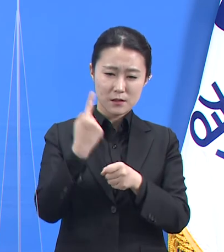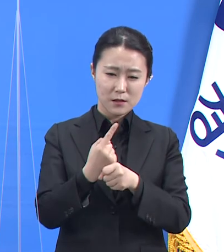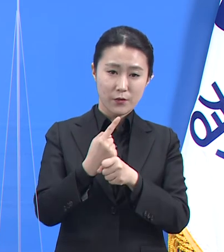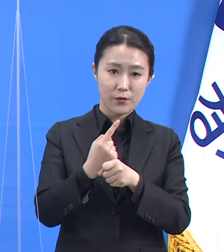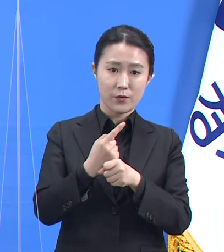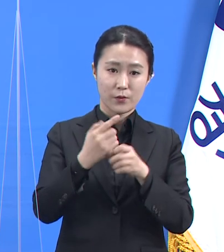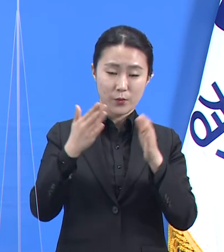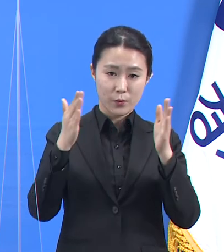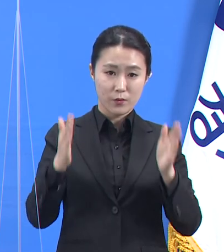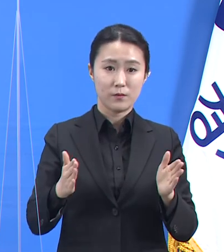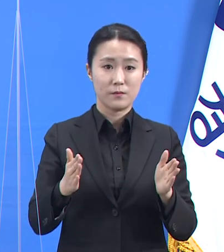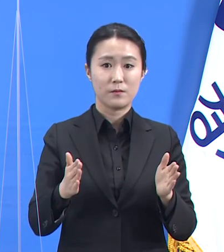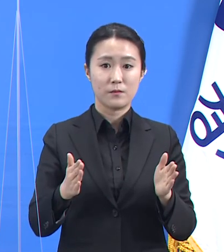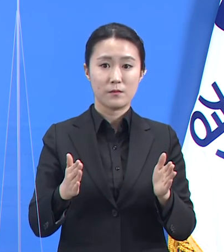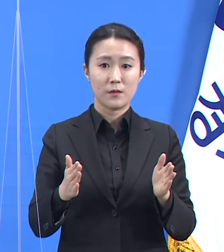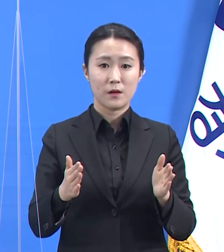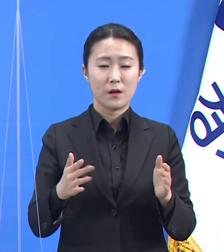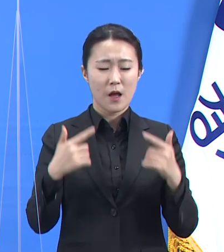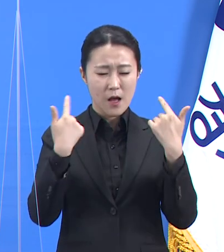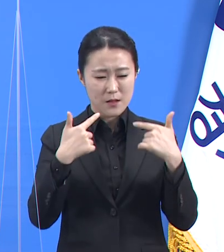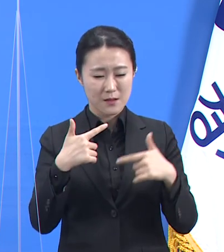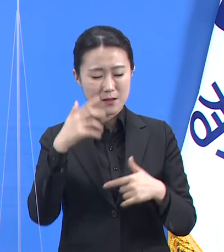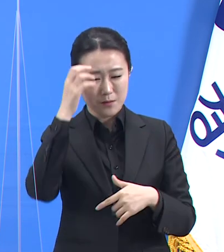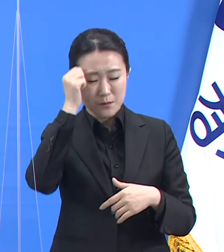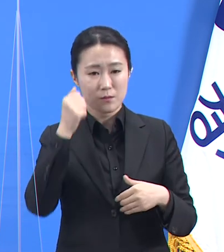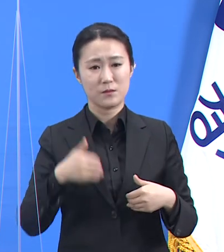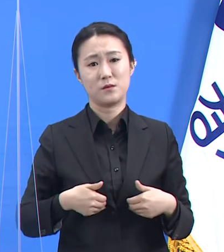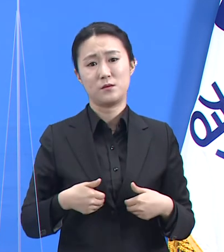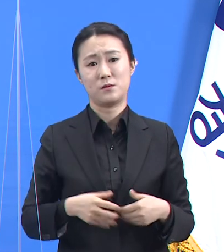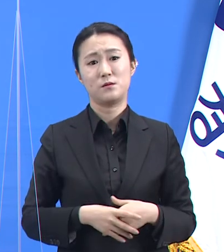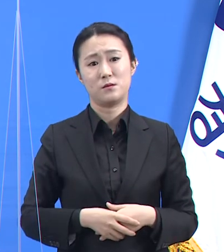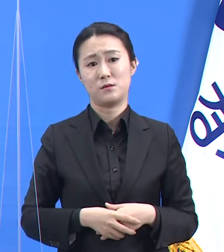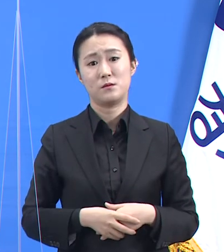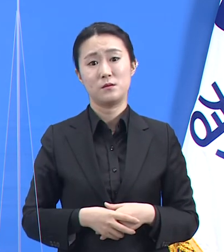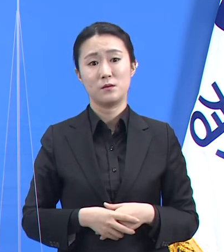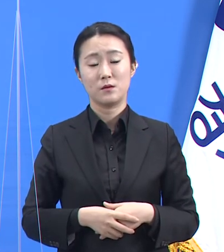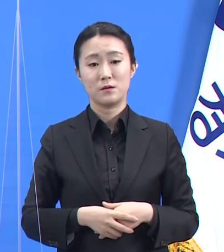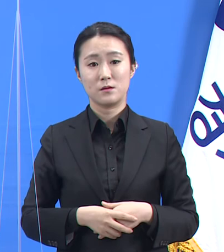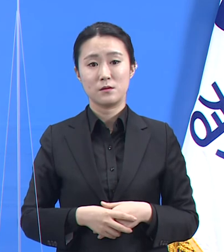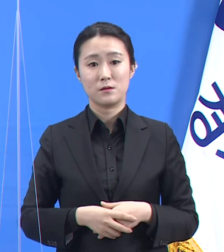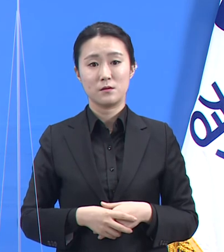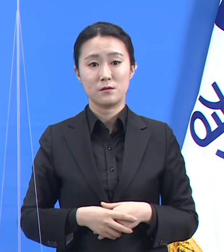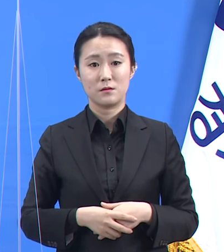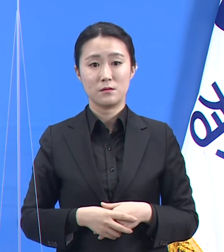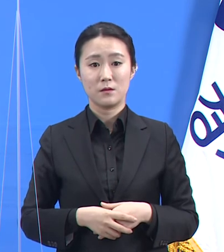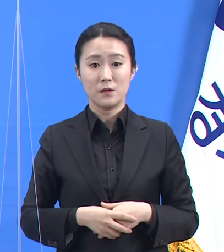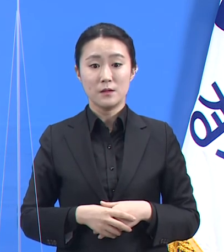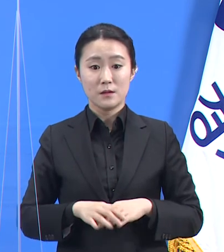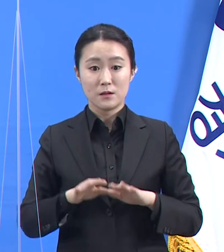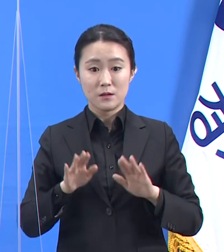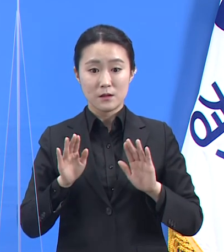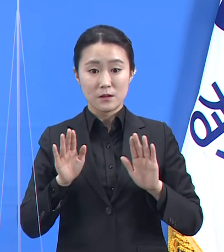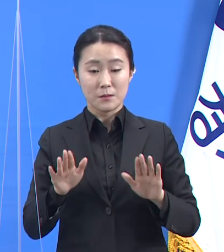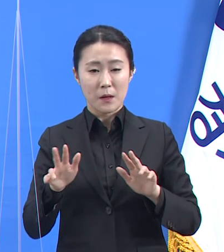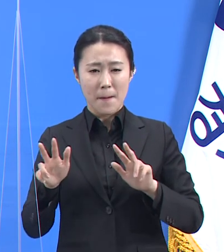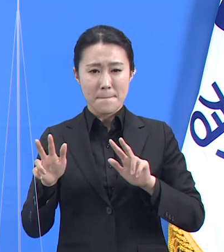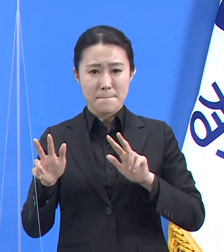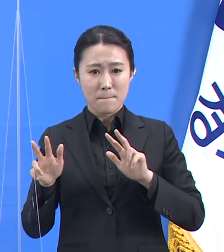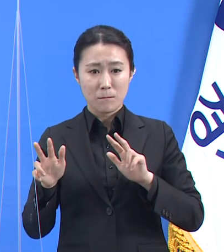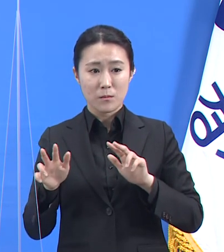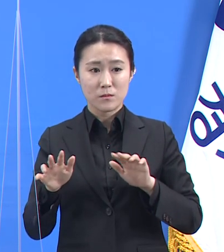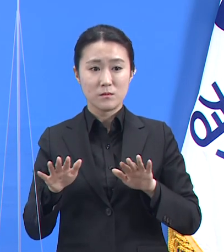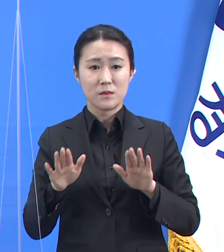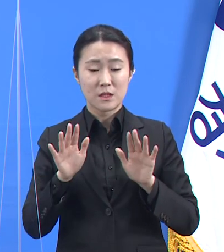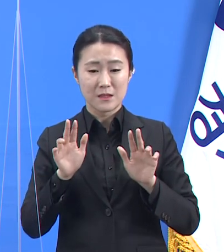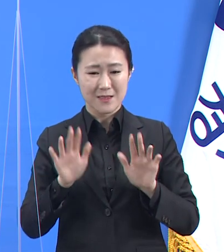내내 우리가 기억했어야 할 지점입니다. 당면한 뉴스에만 과도하게 몰입하고 시선을 빼앗겨서는 안